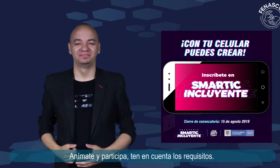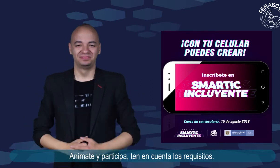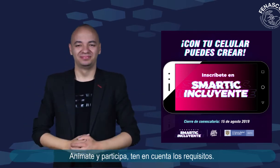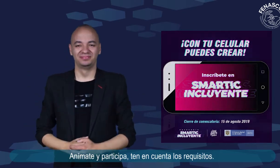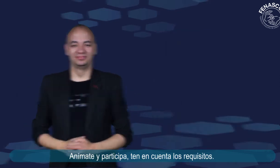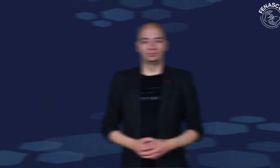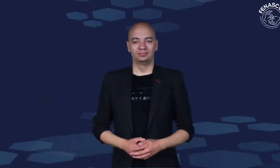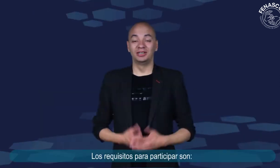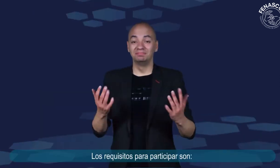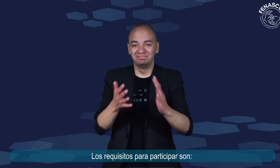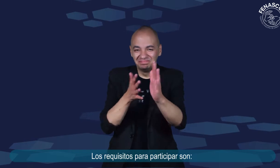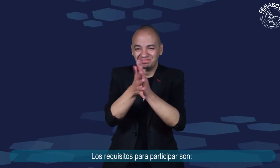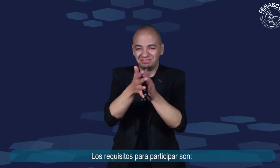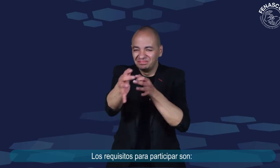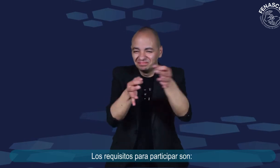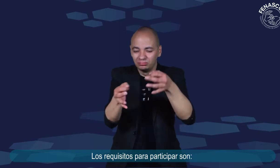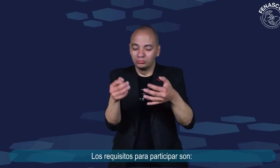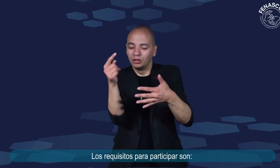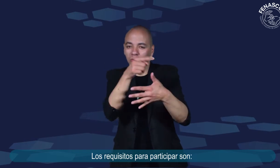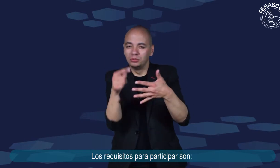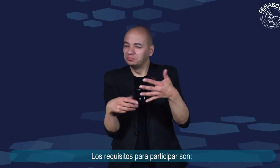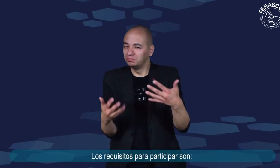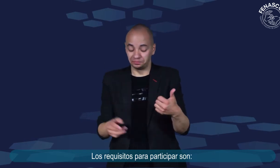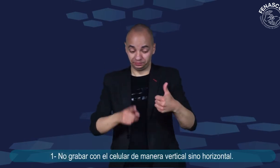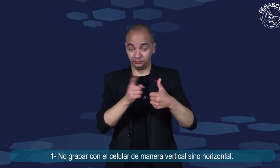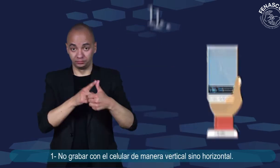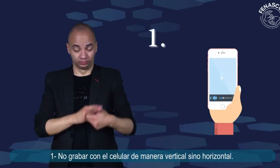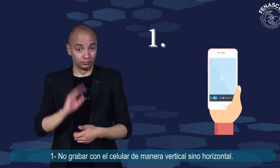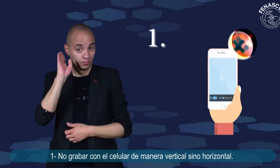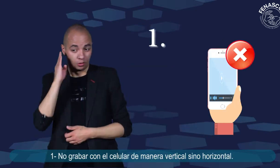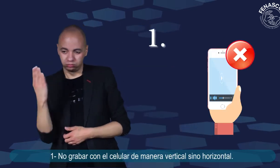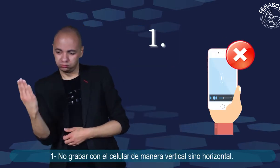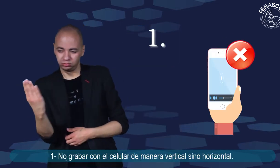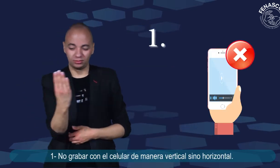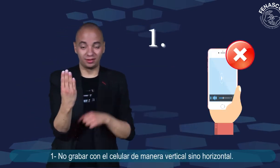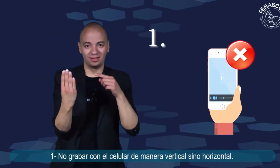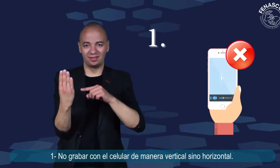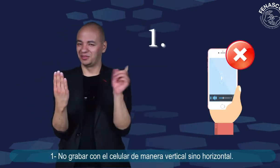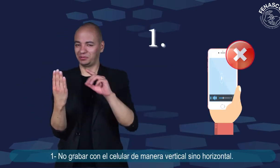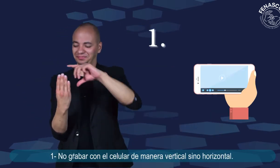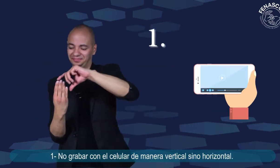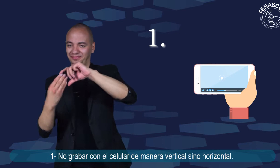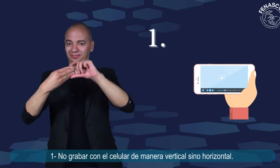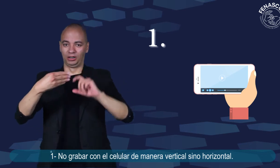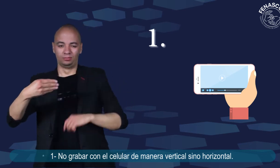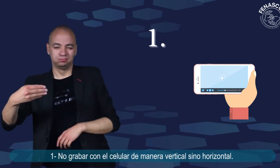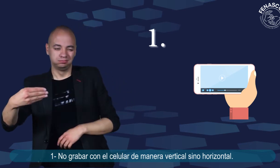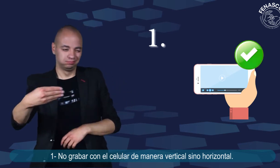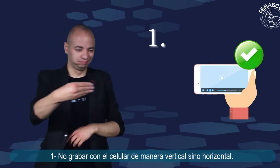requisitos. Los requisitos para participar son, número uno, no grabar con el celular de manera vertical sino